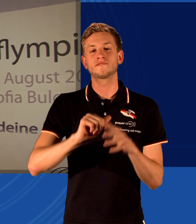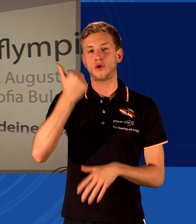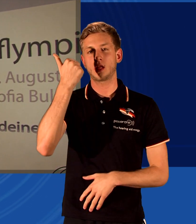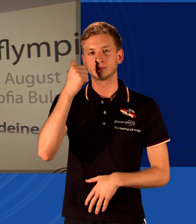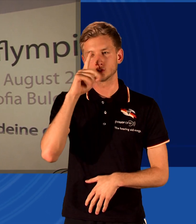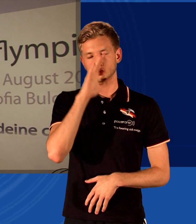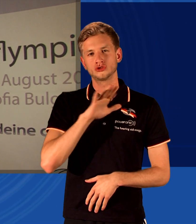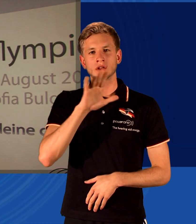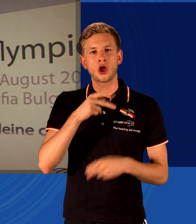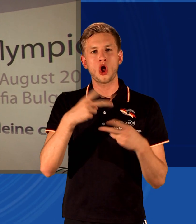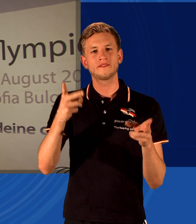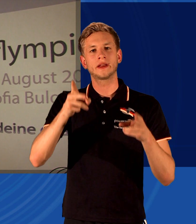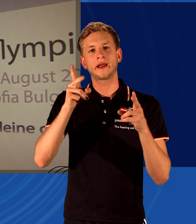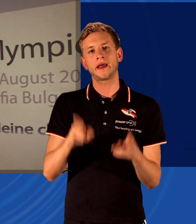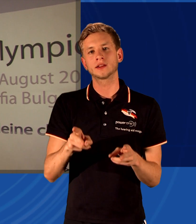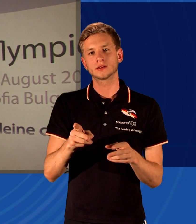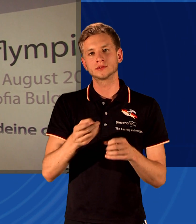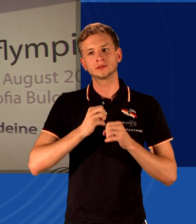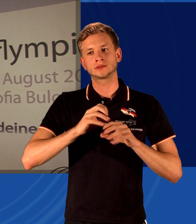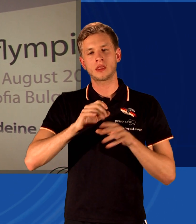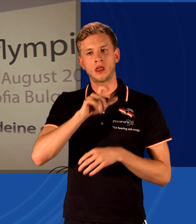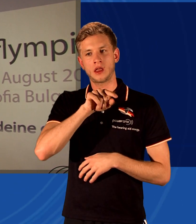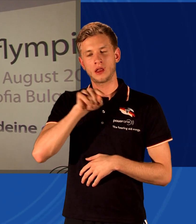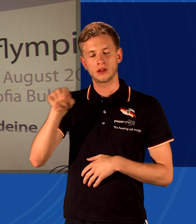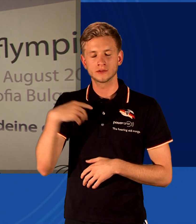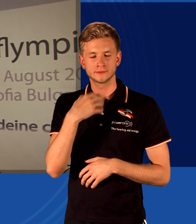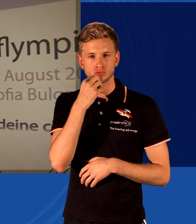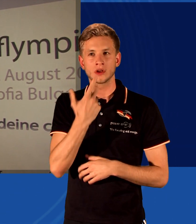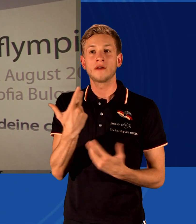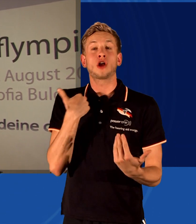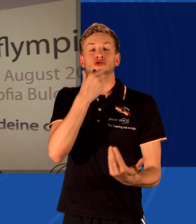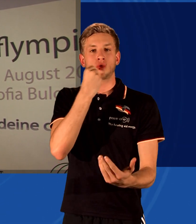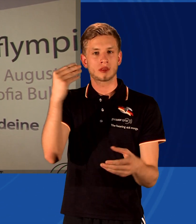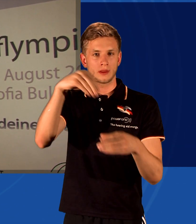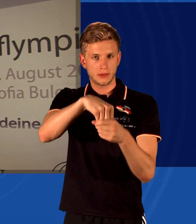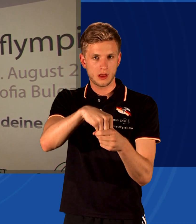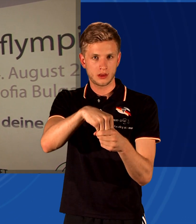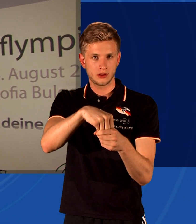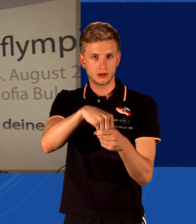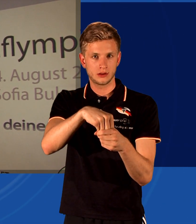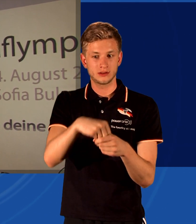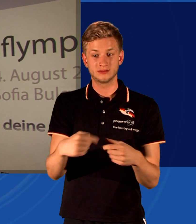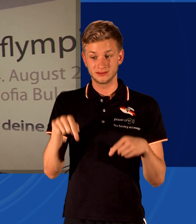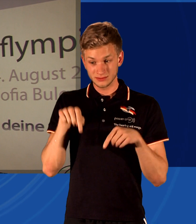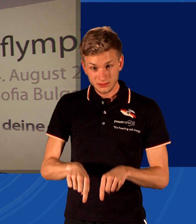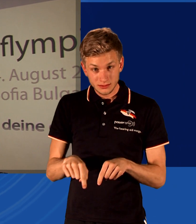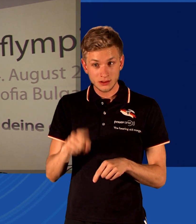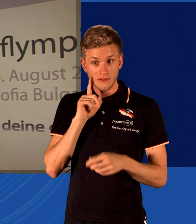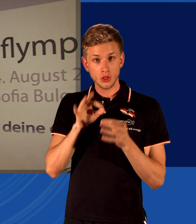-rechtlichen Fernsehanstalten. Da wäre es sehr wichtig, dass sie auch dabei wären. Und hier müssen wir ein eigenes Fernsehteam mitnehmen,